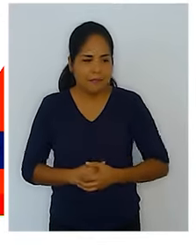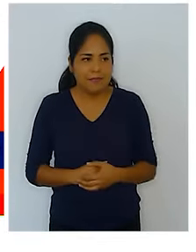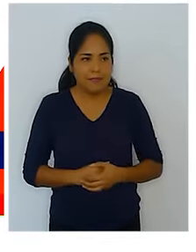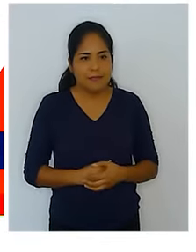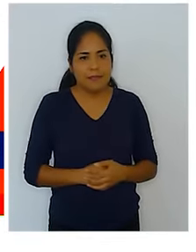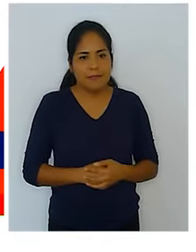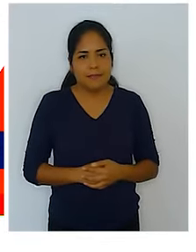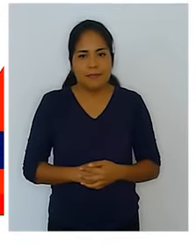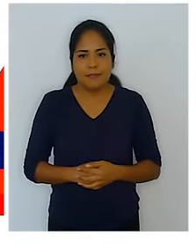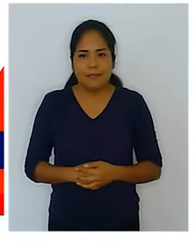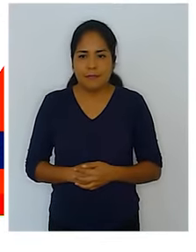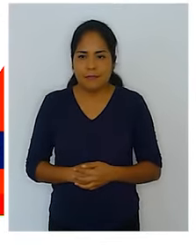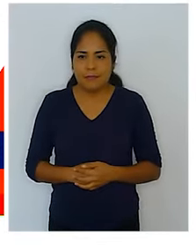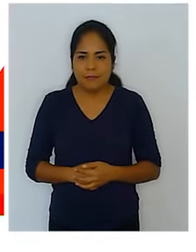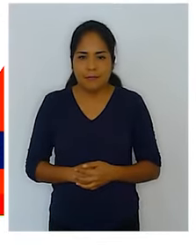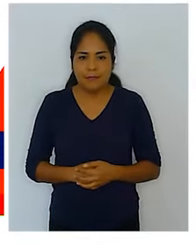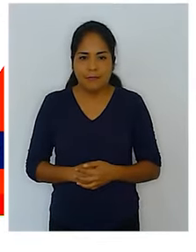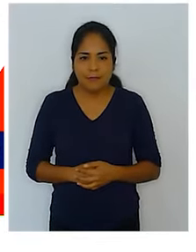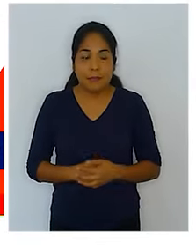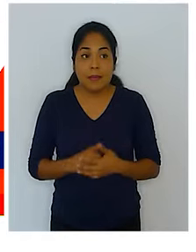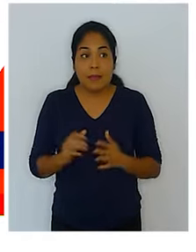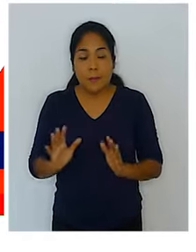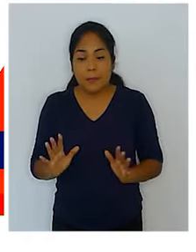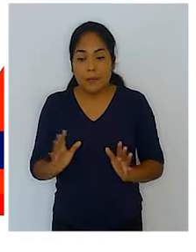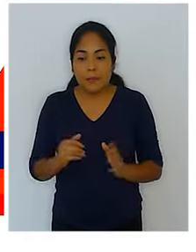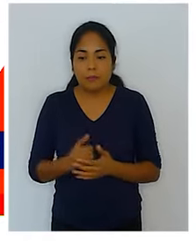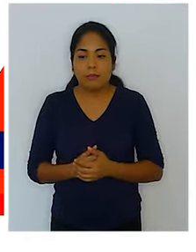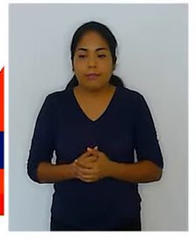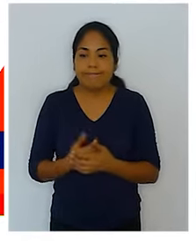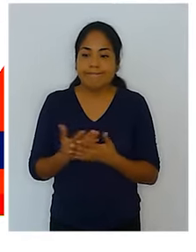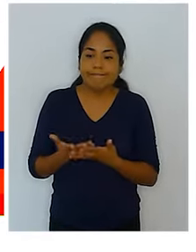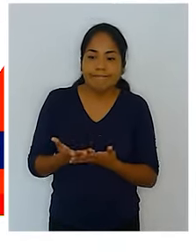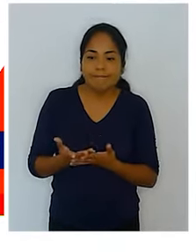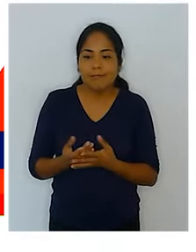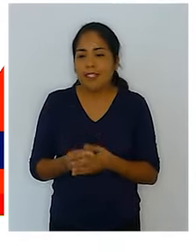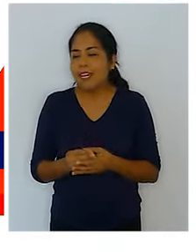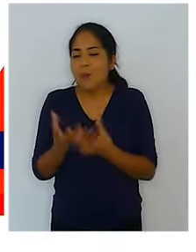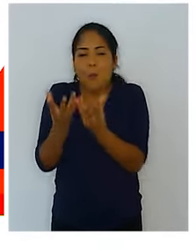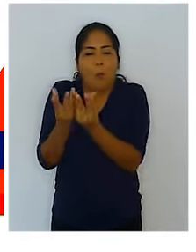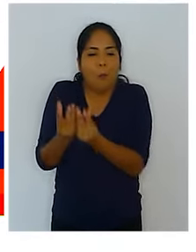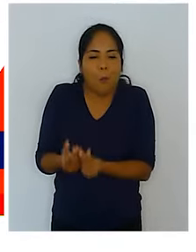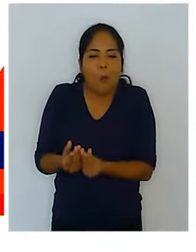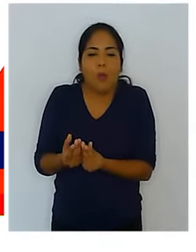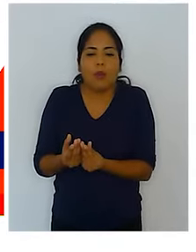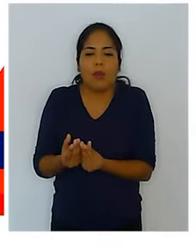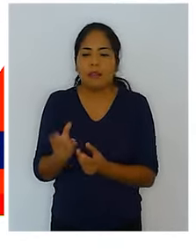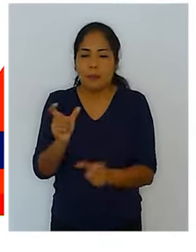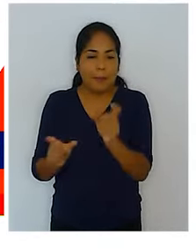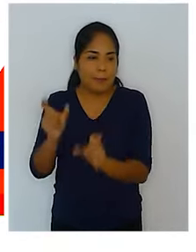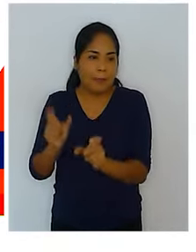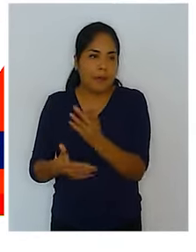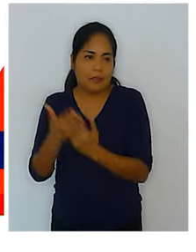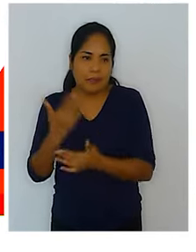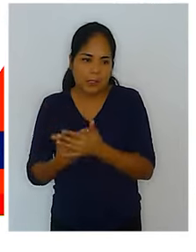del certificado de discapacidad. Sin embargo, lo real es que tenemos un mínimo porcentaje de personas con